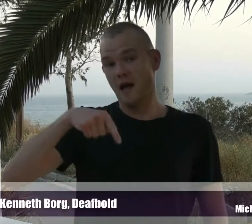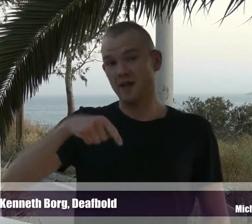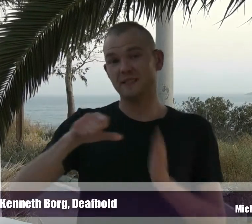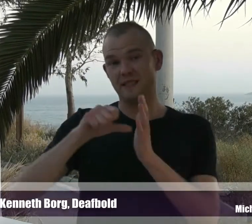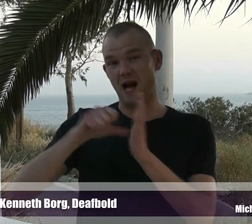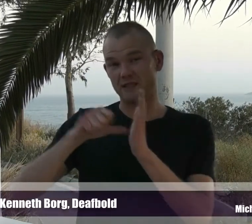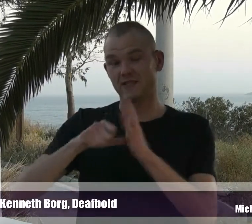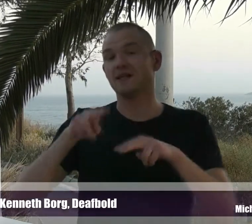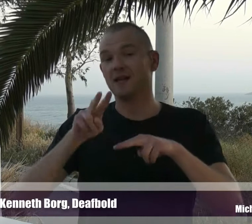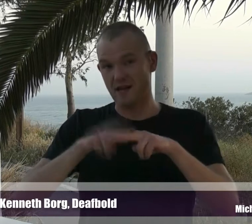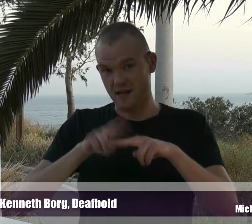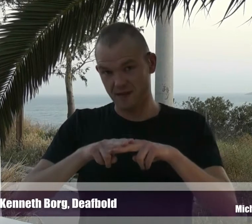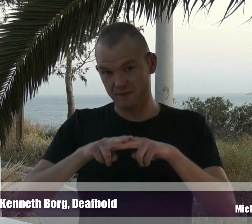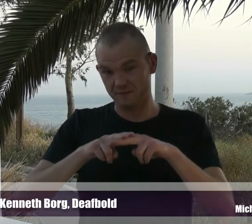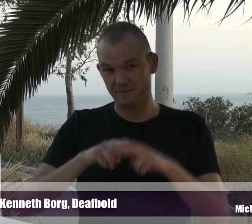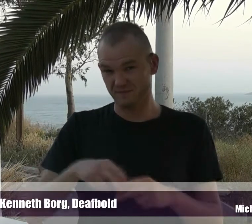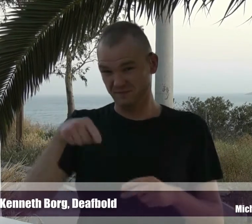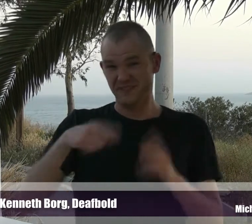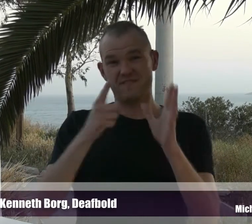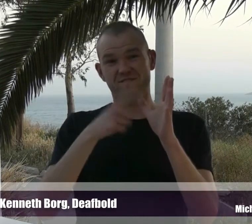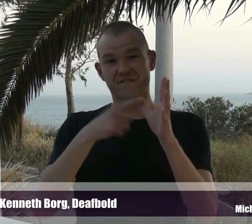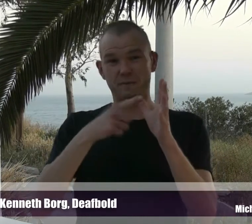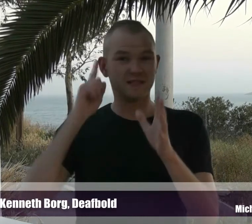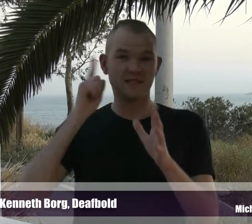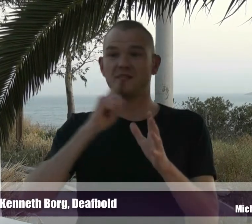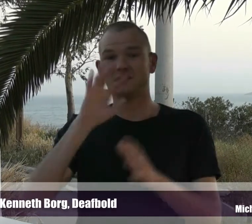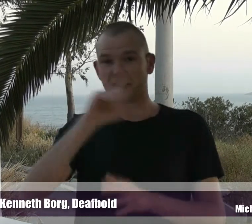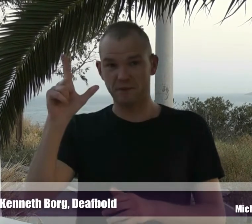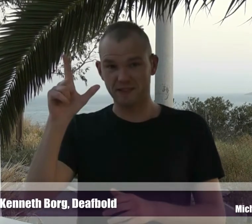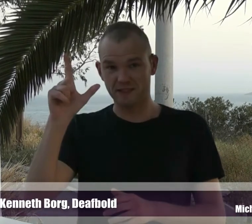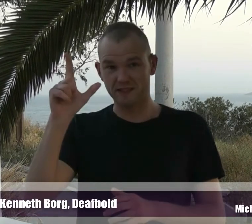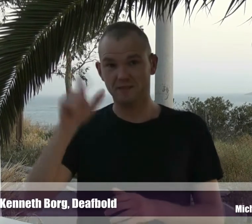Nu er vi her i Arteen i Grækland. Vi er til det femte Deft Champions League.